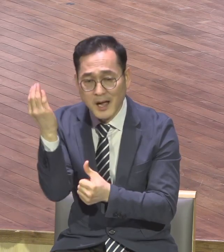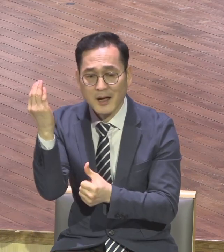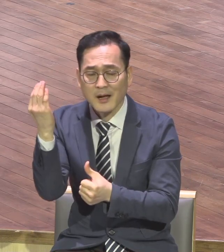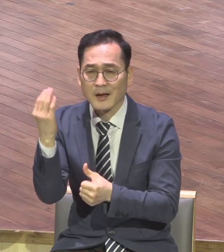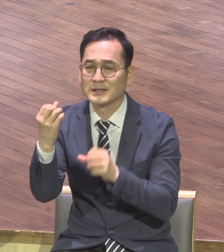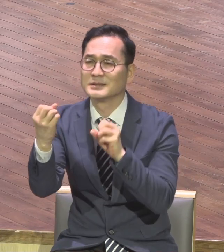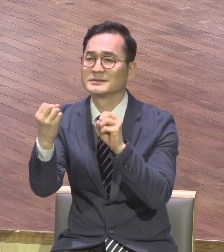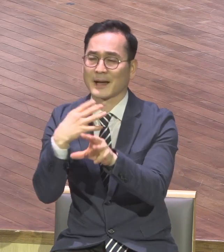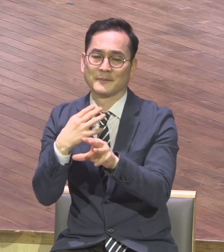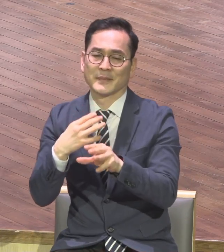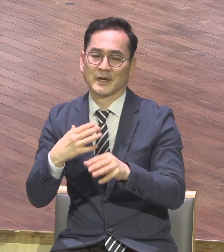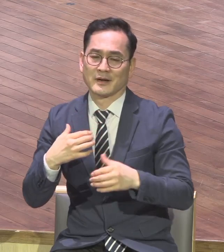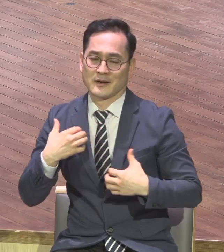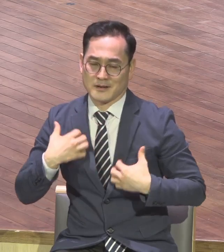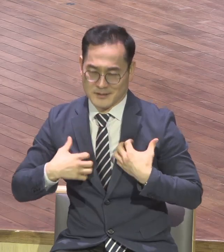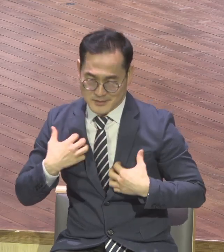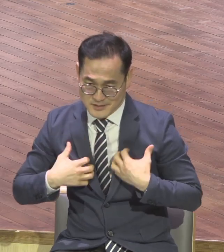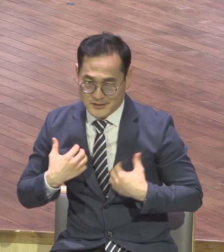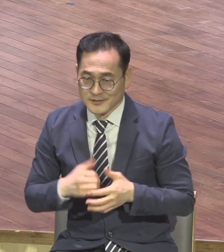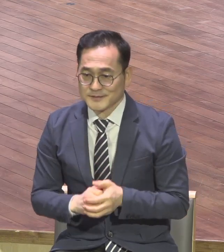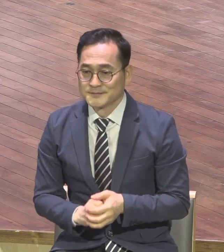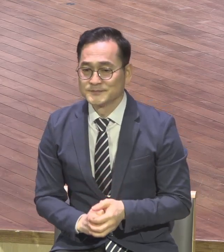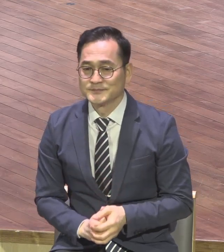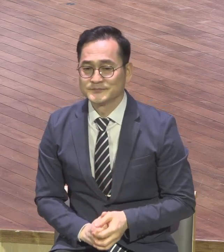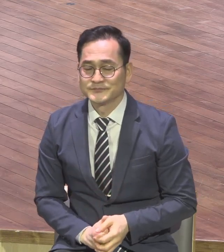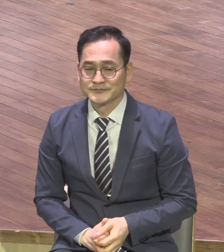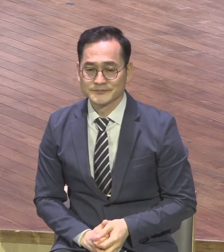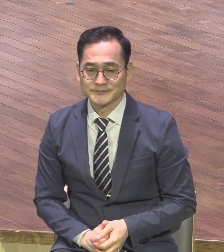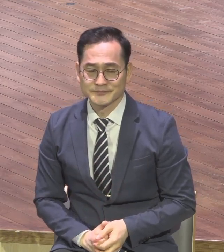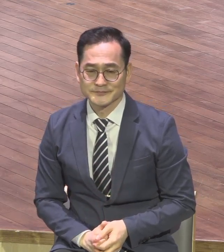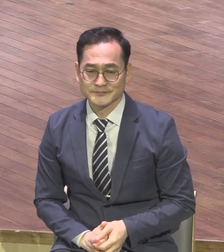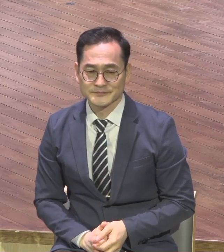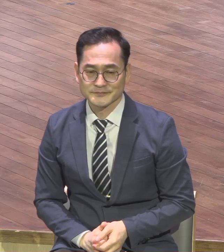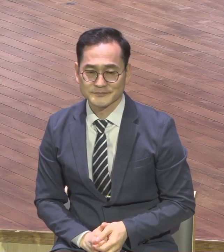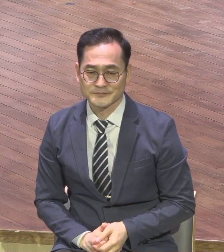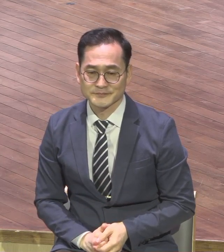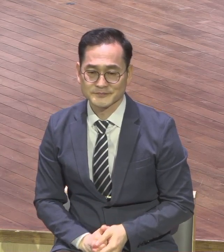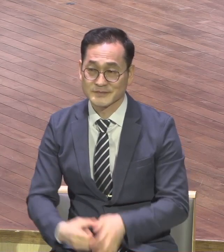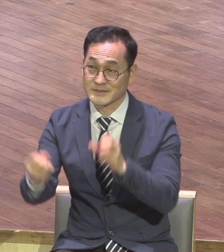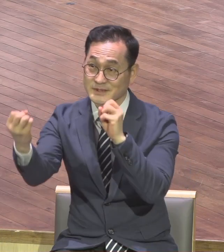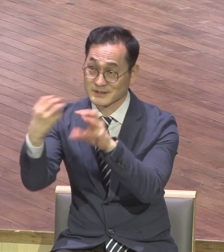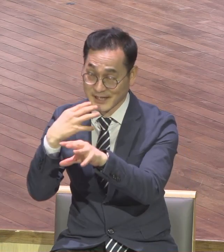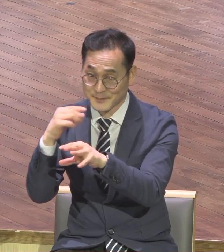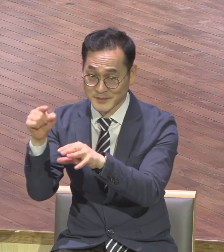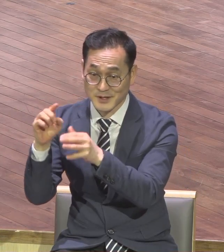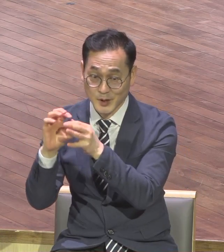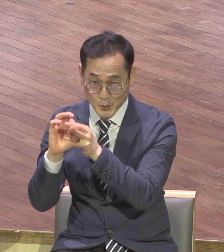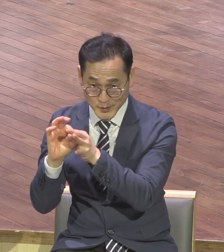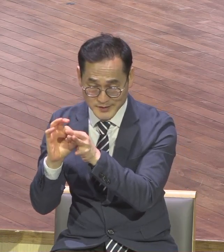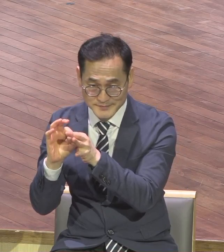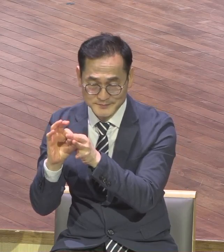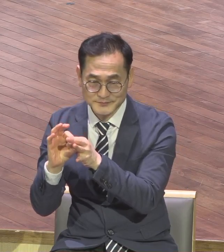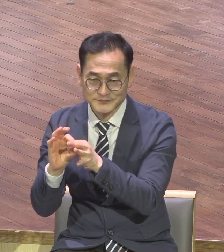주셨습니다 그리고 이 응답을 이제 발판 삼아서 이제 우리 이